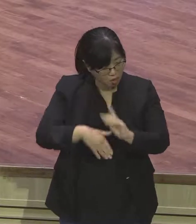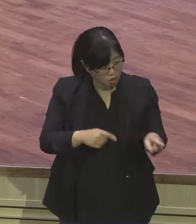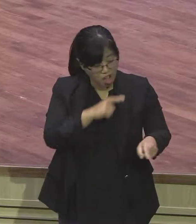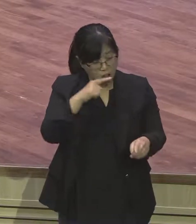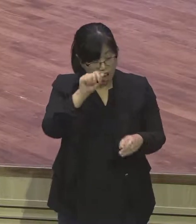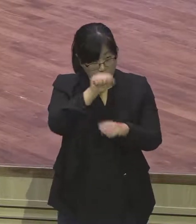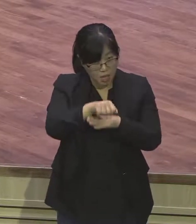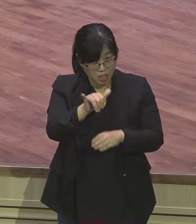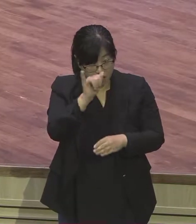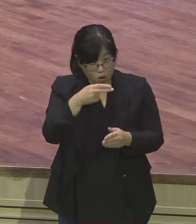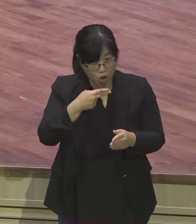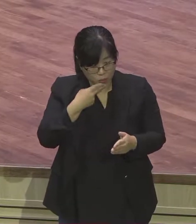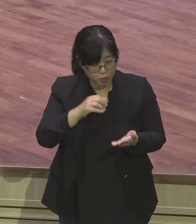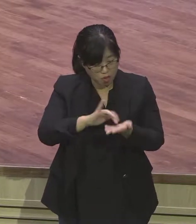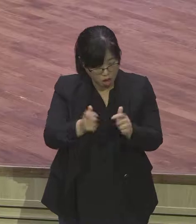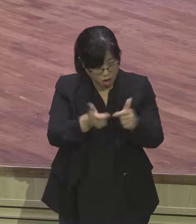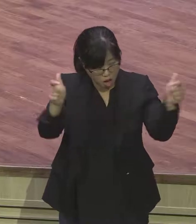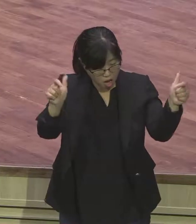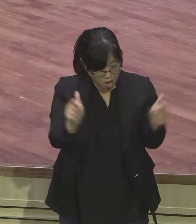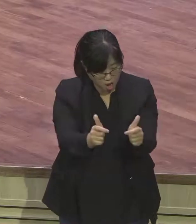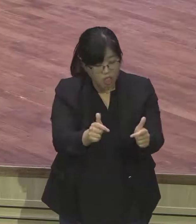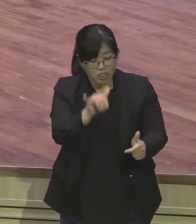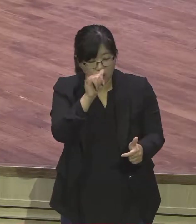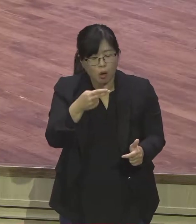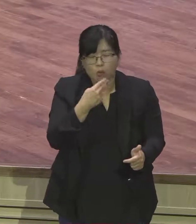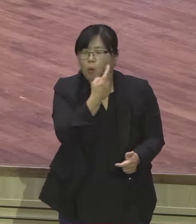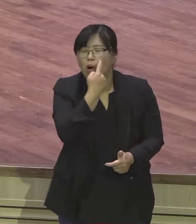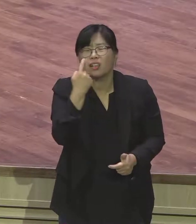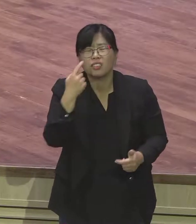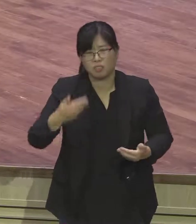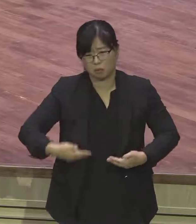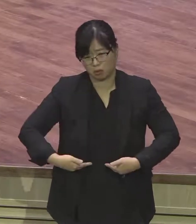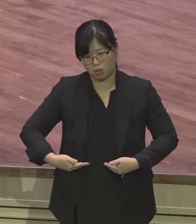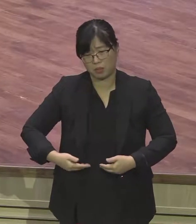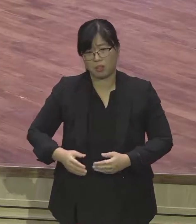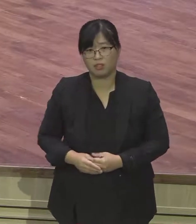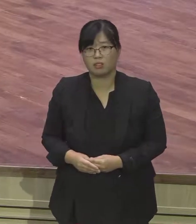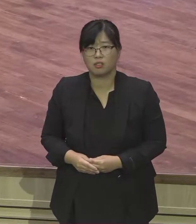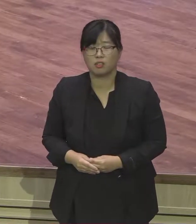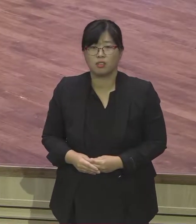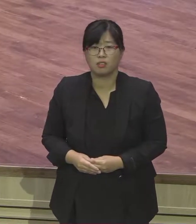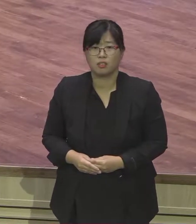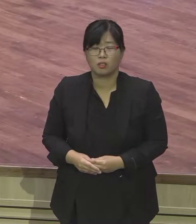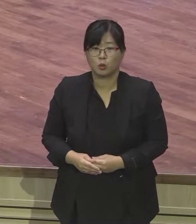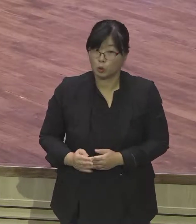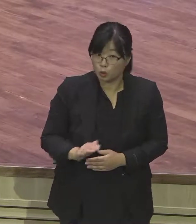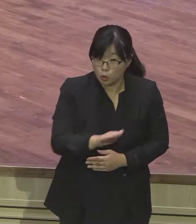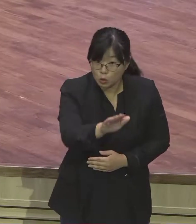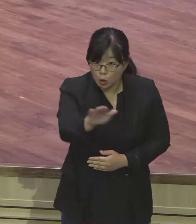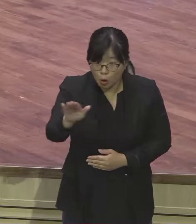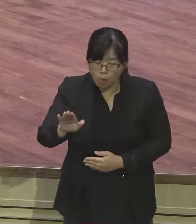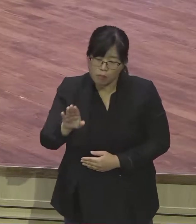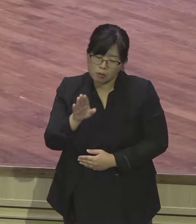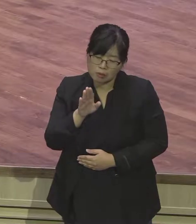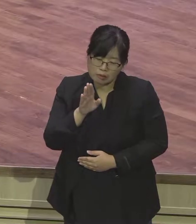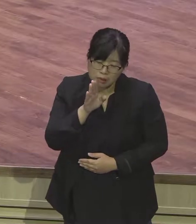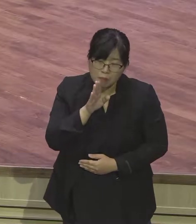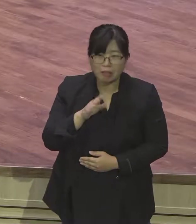절대제자로 세워나가는 본질적 미션을 향해서 여러분이 보다 사실적인 접근이 있기를 바랍니다.